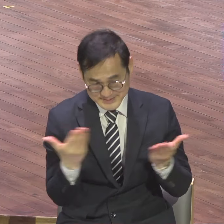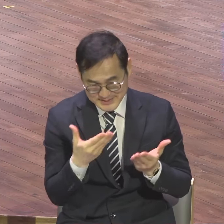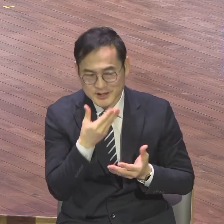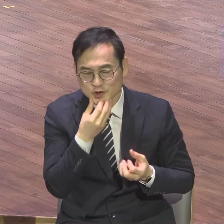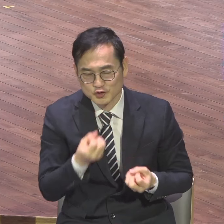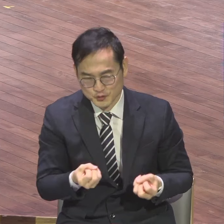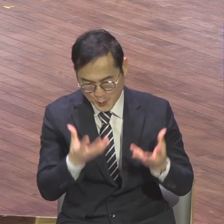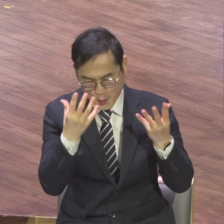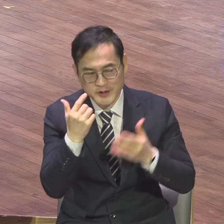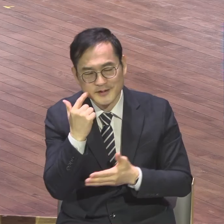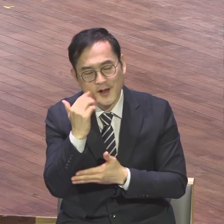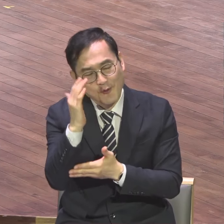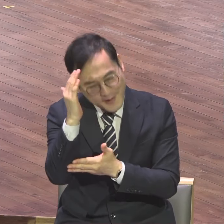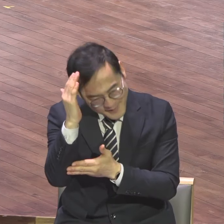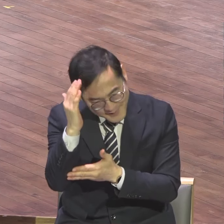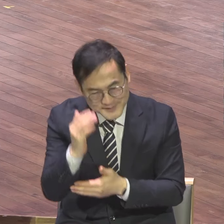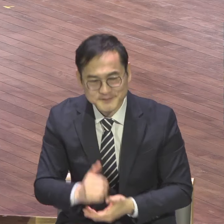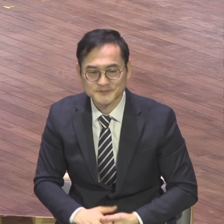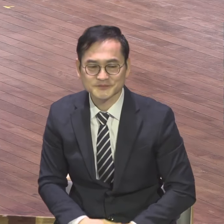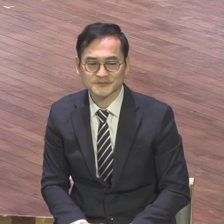영광입니다. 축복이요.